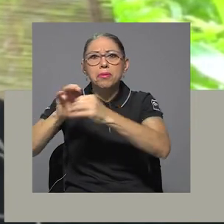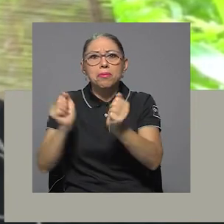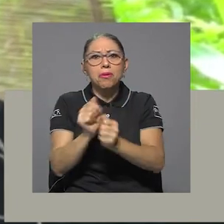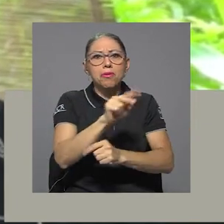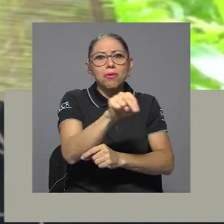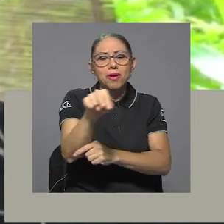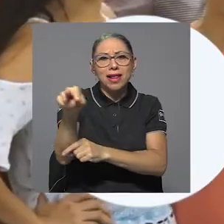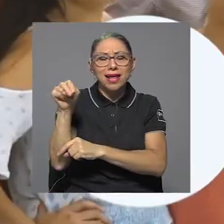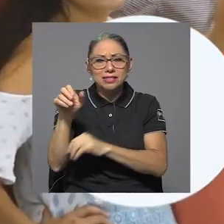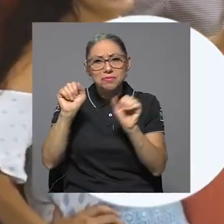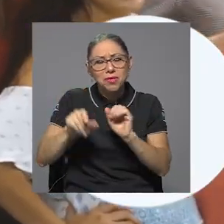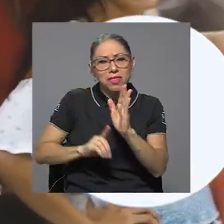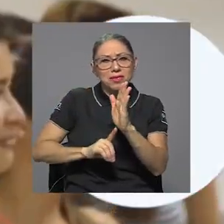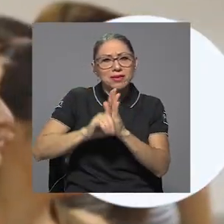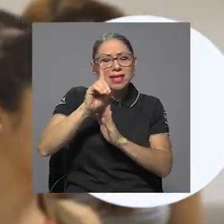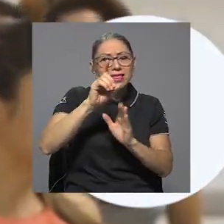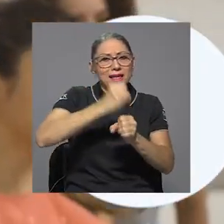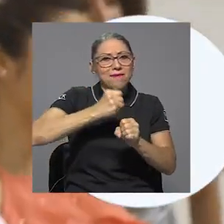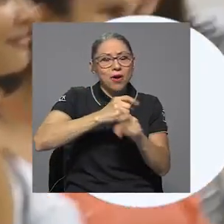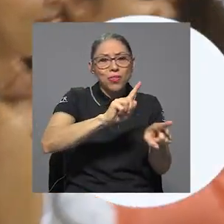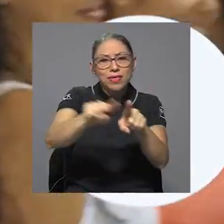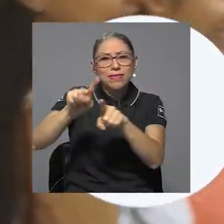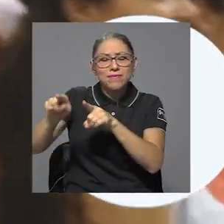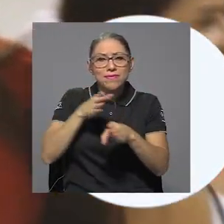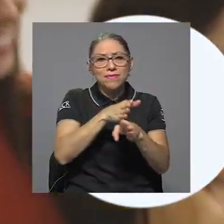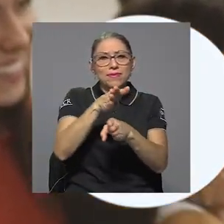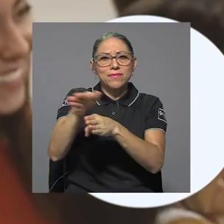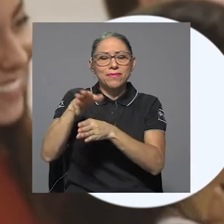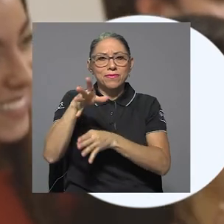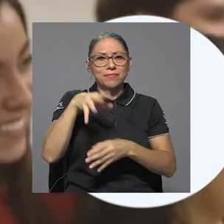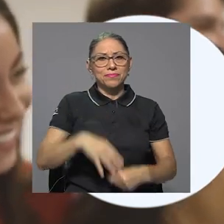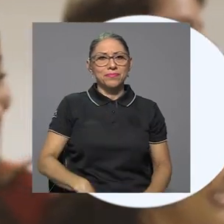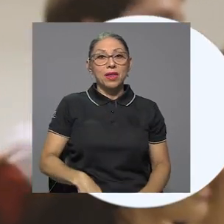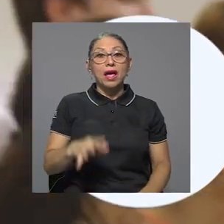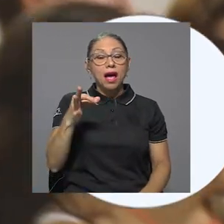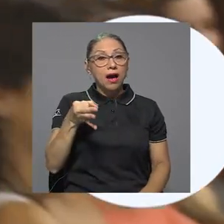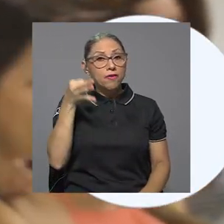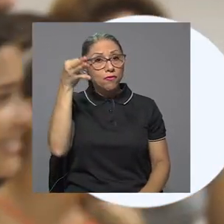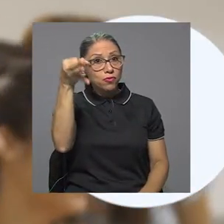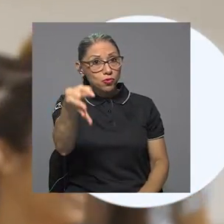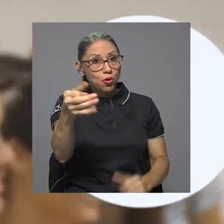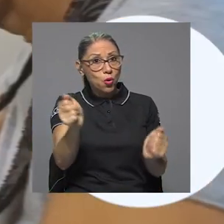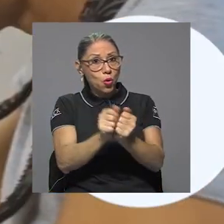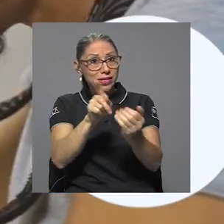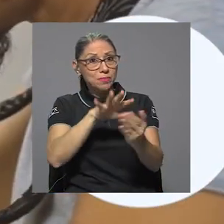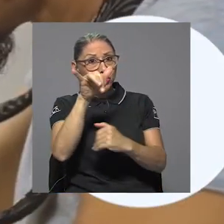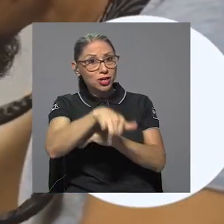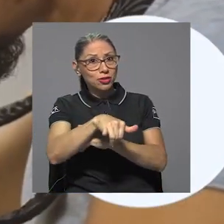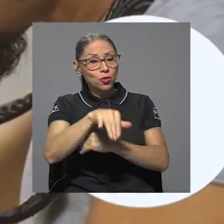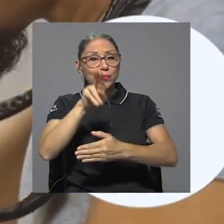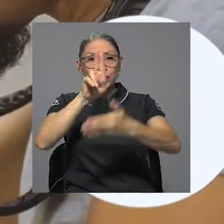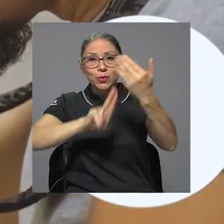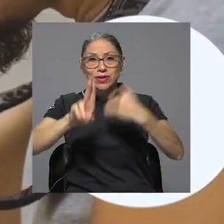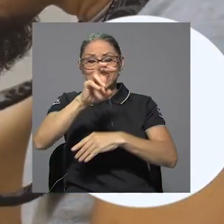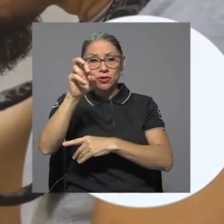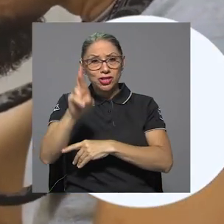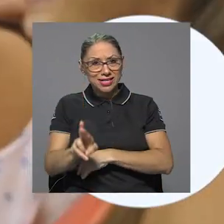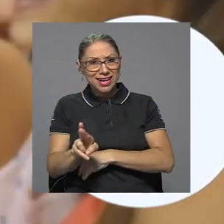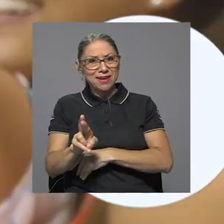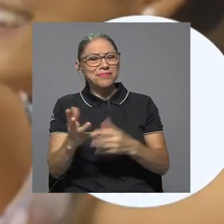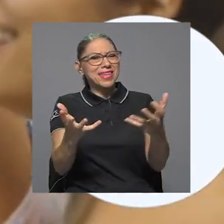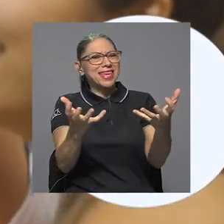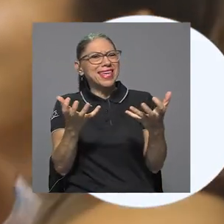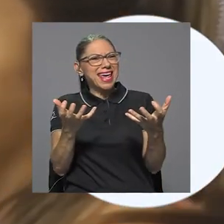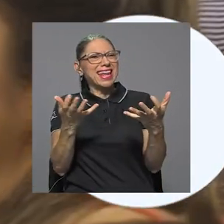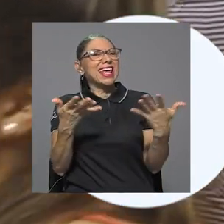distintos colegas y desarrollar trabajo interdisciplinario. A futuro, con este proyecto, la Universidad de Costa